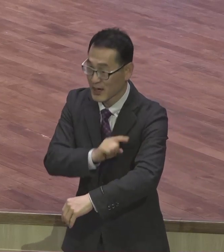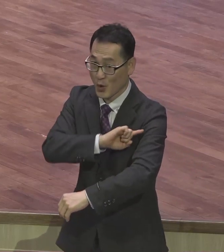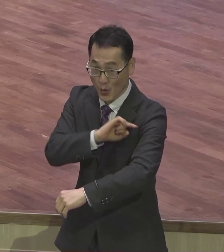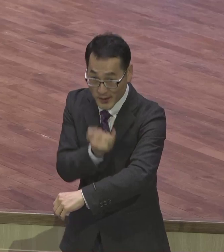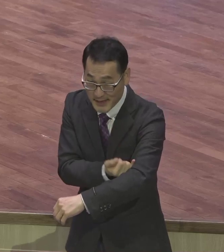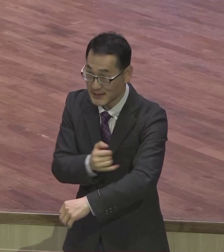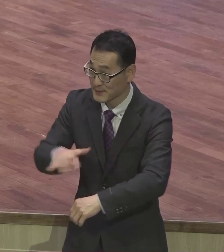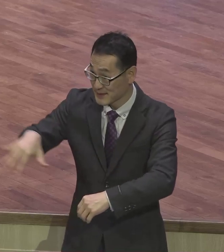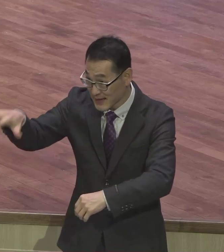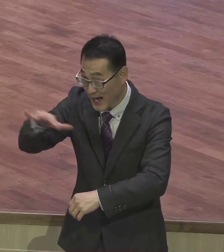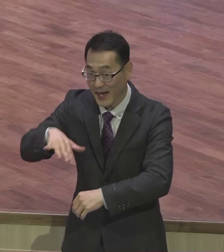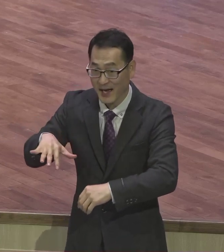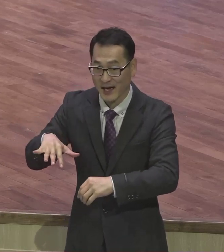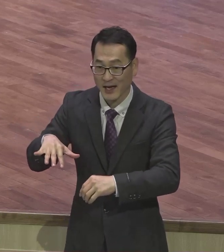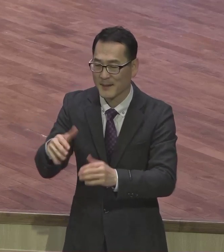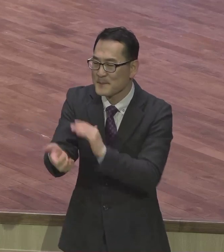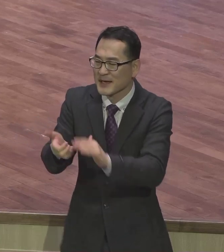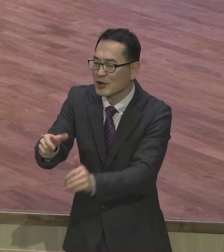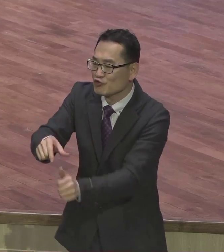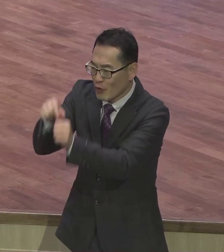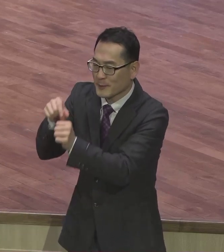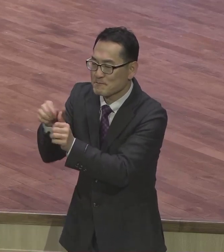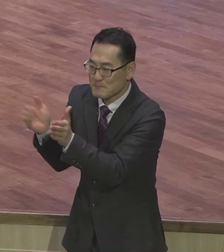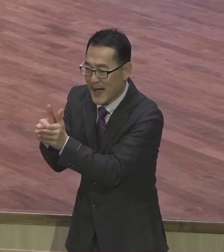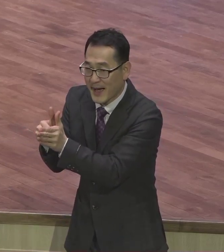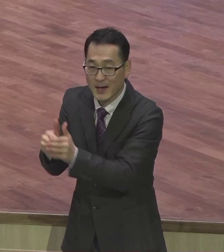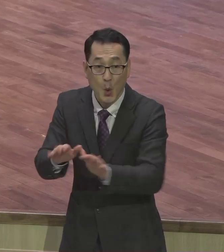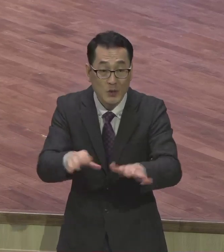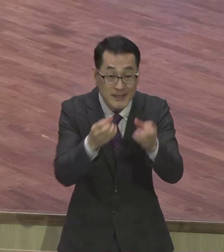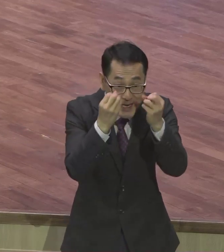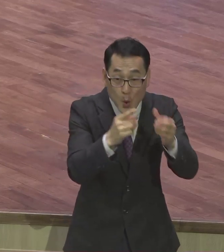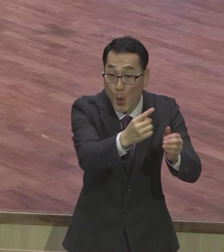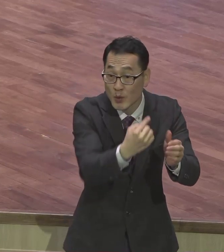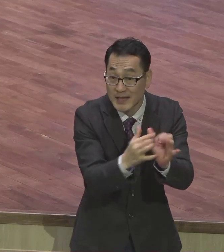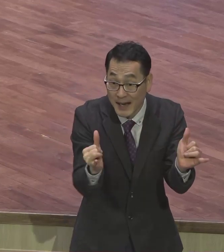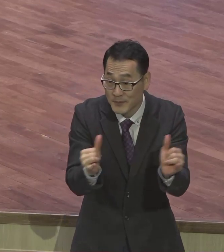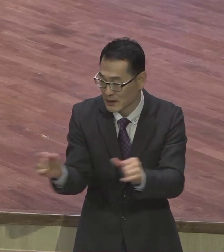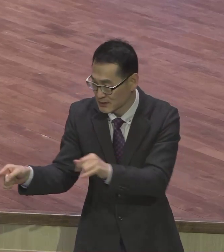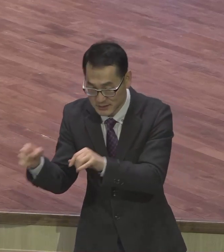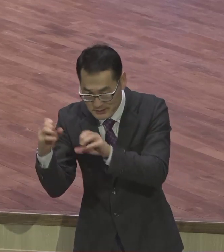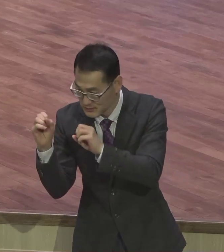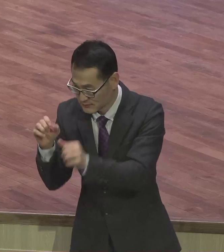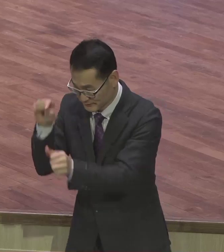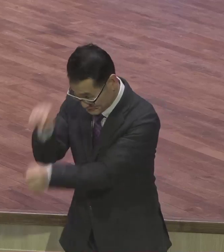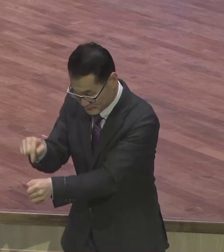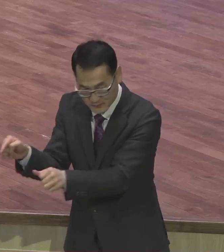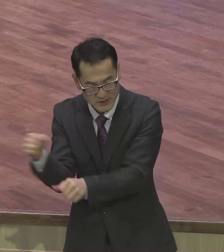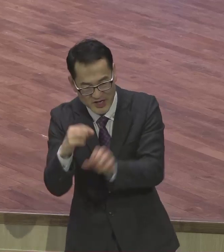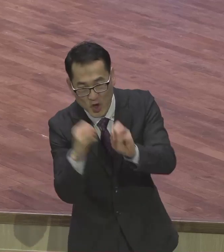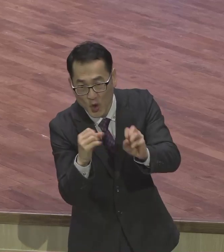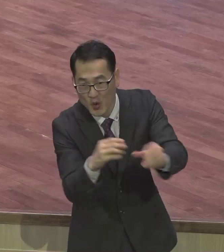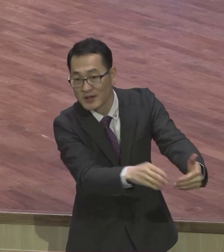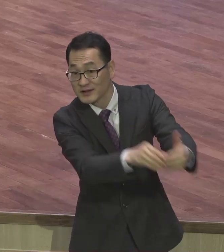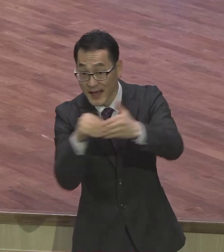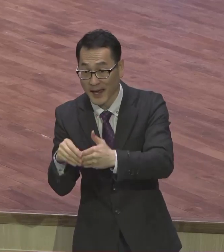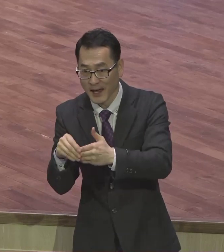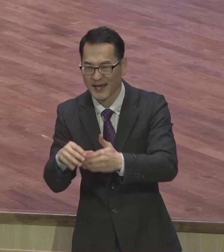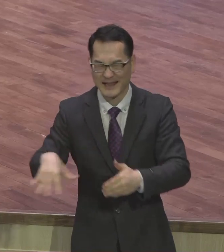먼저 구원받은 분이고 여러분은 오늘 구원받는 거예요. 그러니까 다 이것은 예정되어 있는 거예요. 예정론이에요.